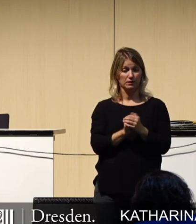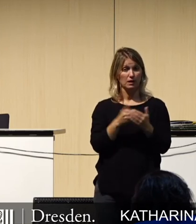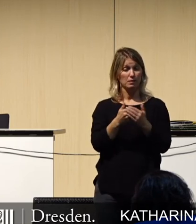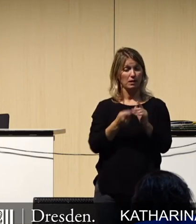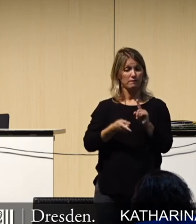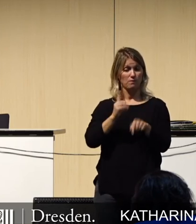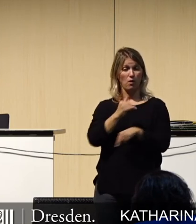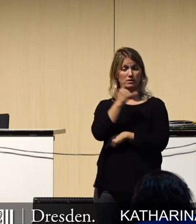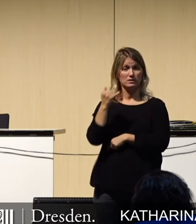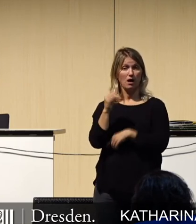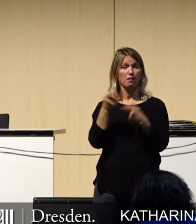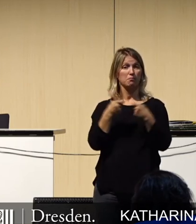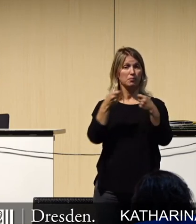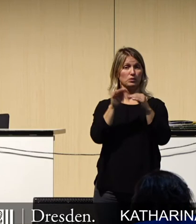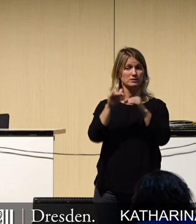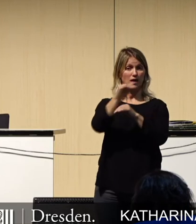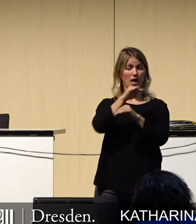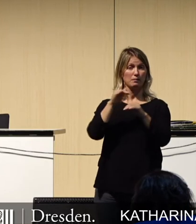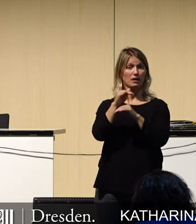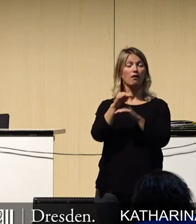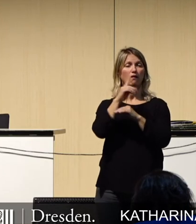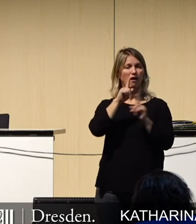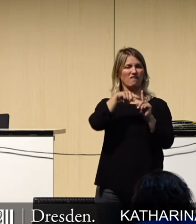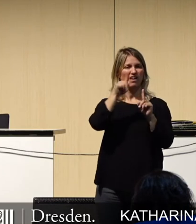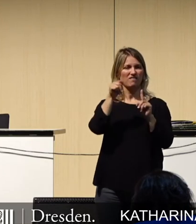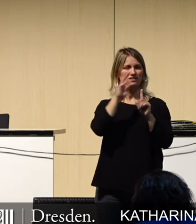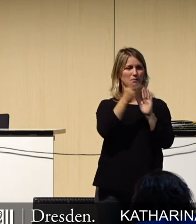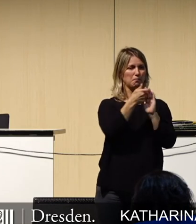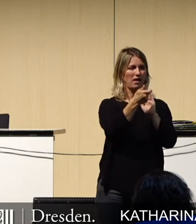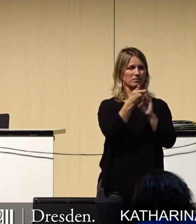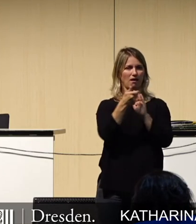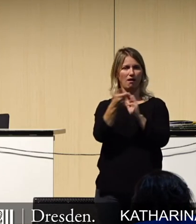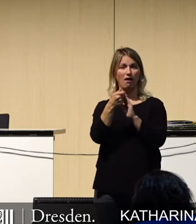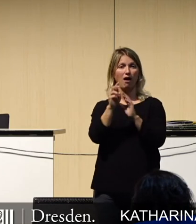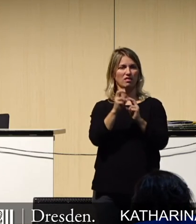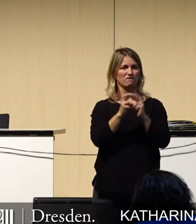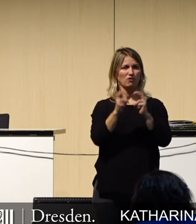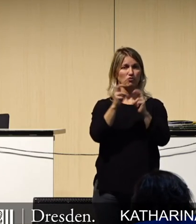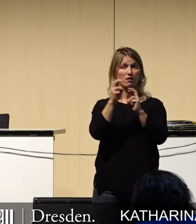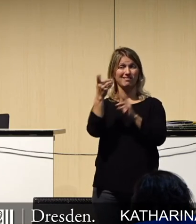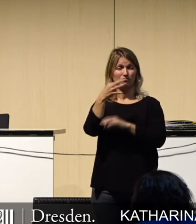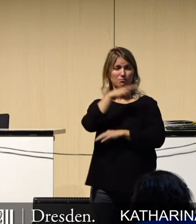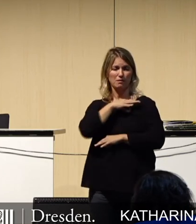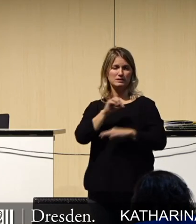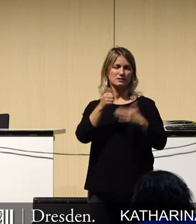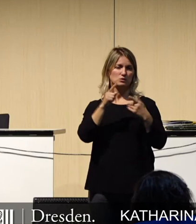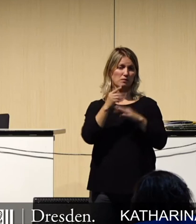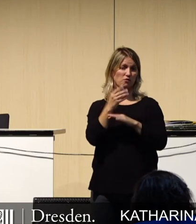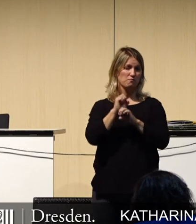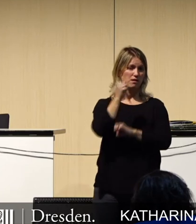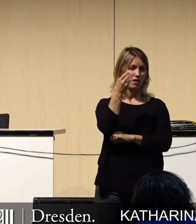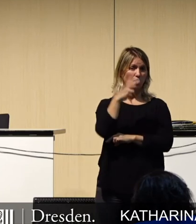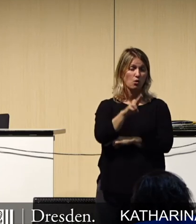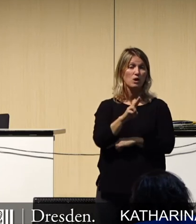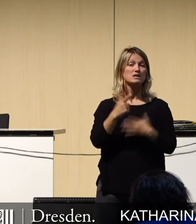auf Bundesebene, wurden die Frequenzbänder versteigert und das hat 6,5 Milliarden gebracht. 70 Prozent davon gehen